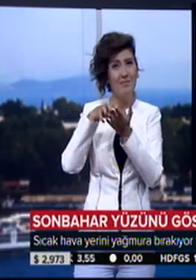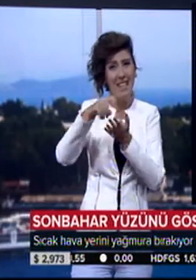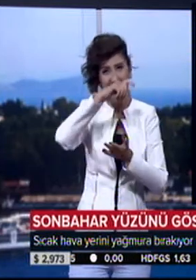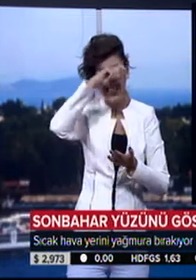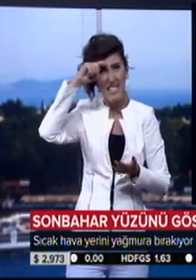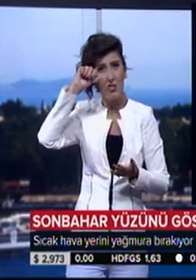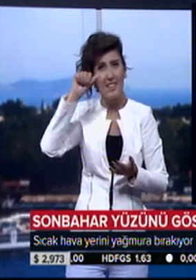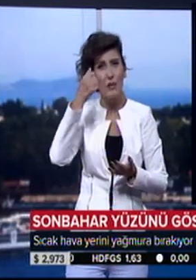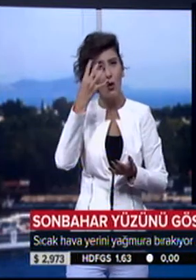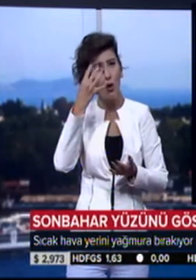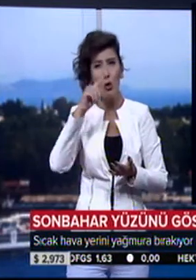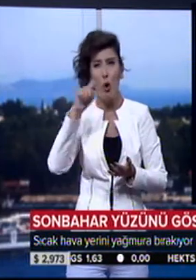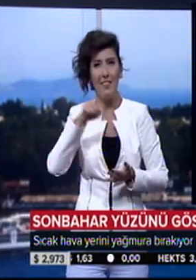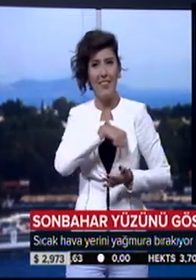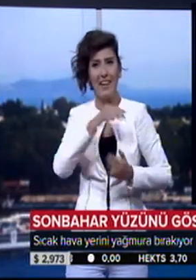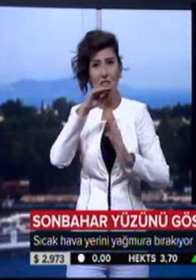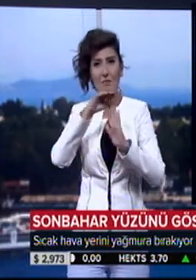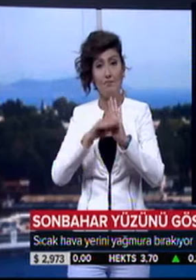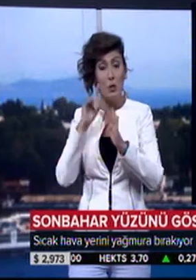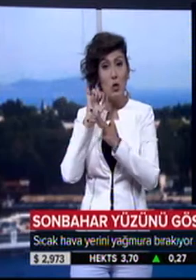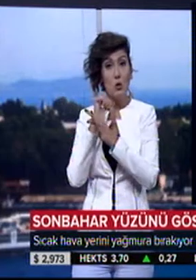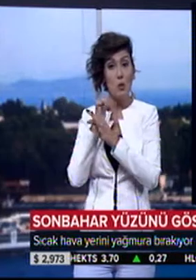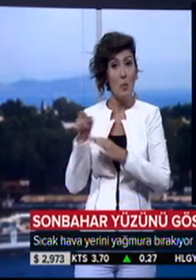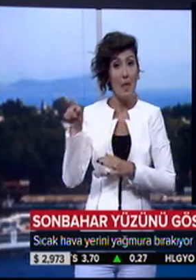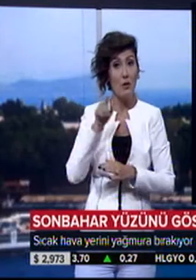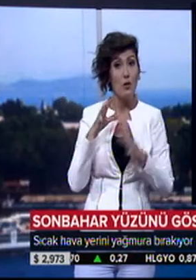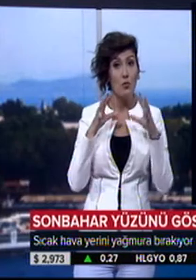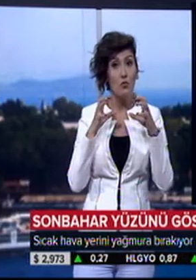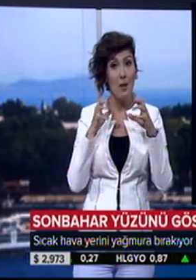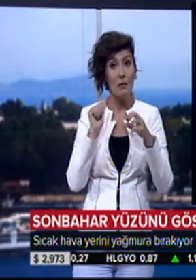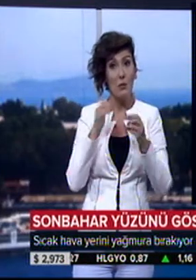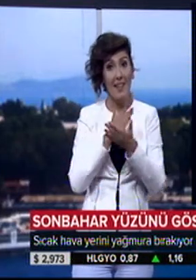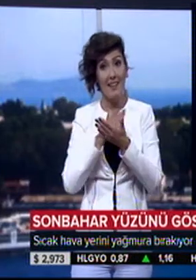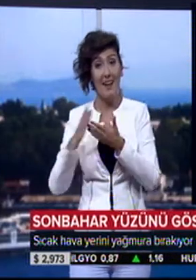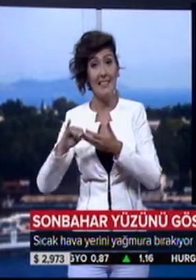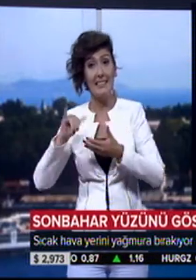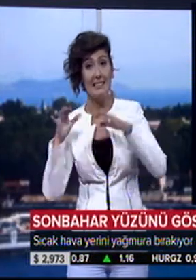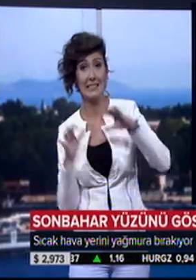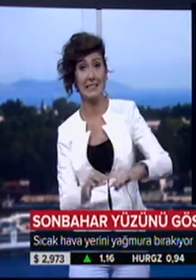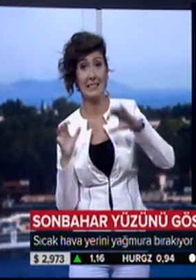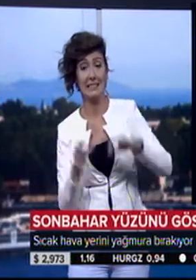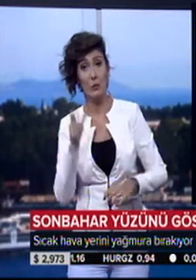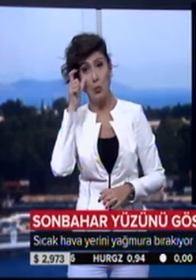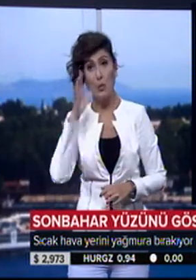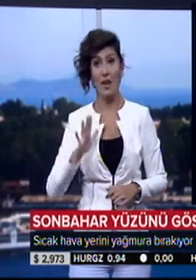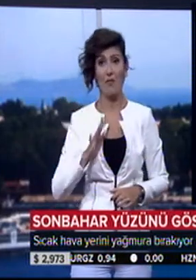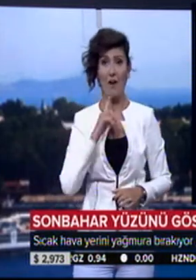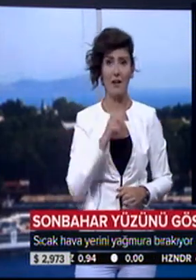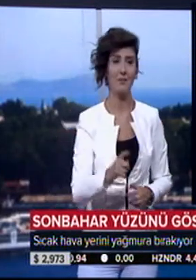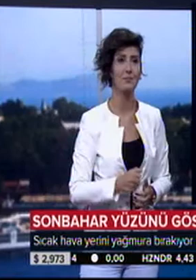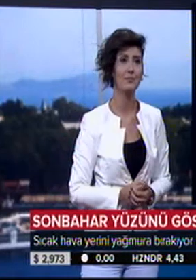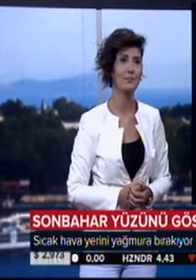değerleri 4 ila 10 derece azalacak. Uzmanlar, cumartesi gününe kadar sağlak yağış uyarısında bulunuyor.